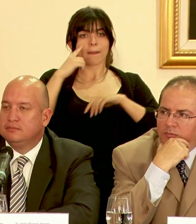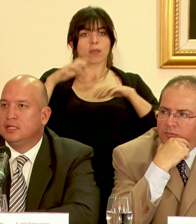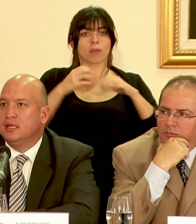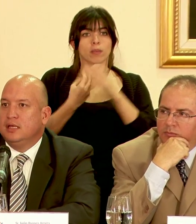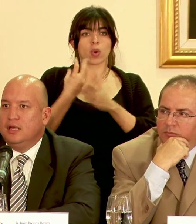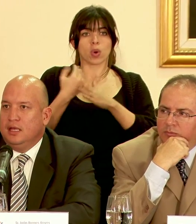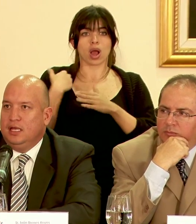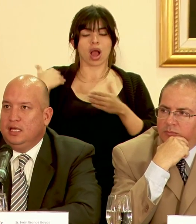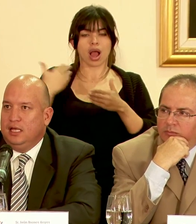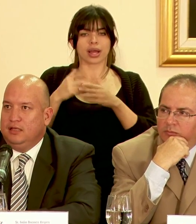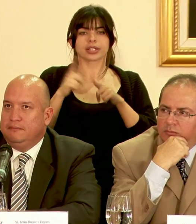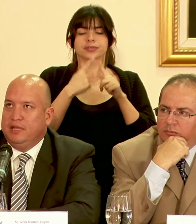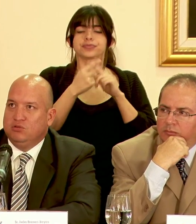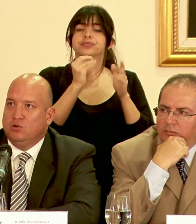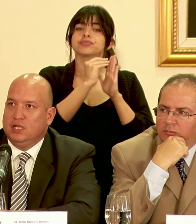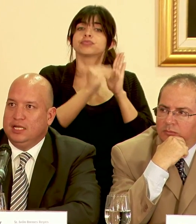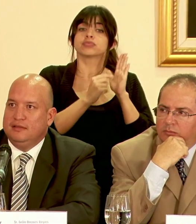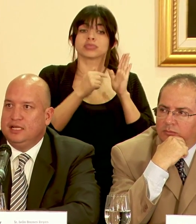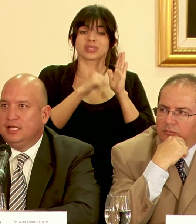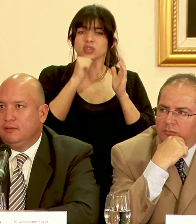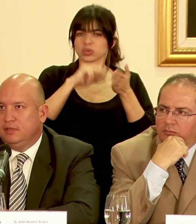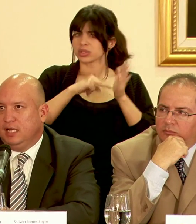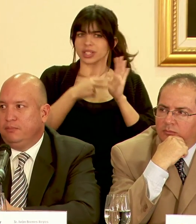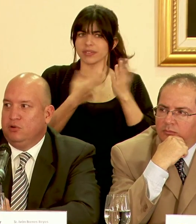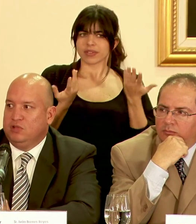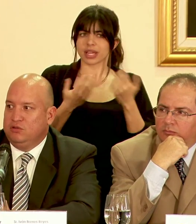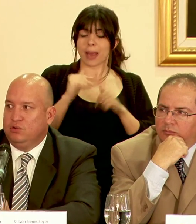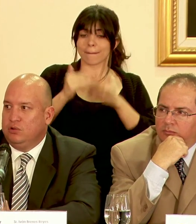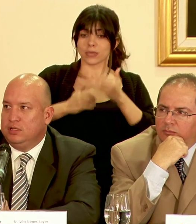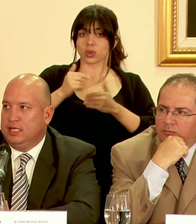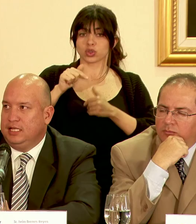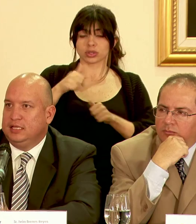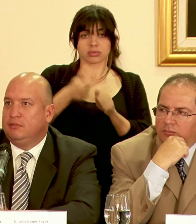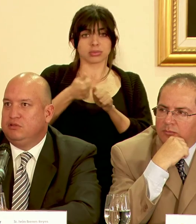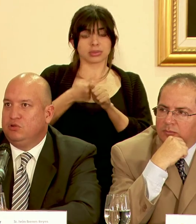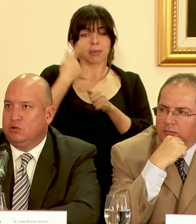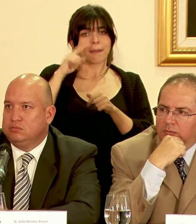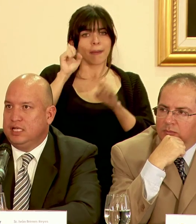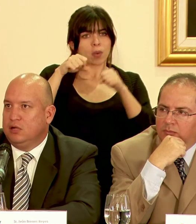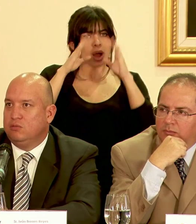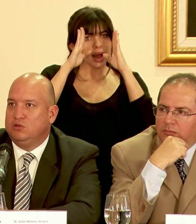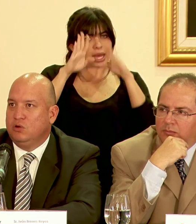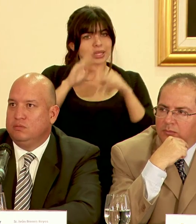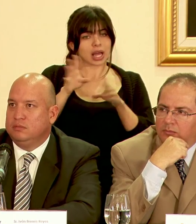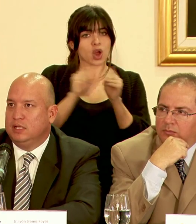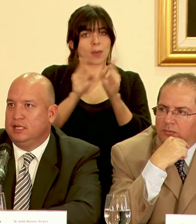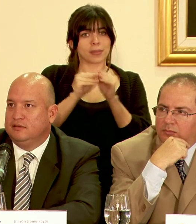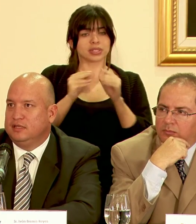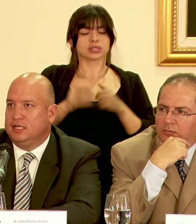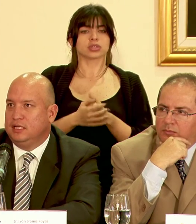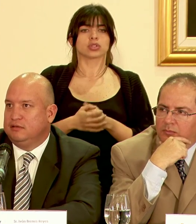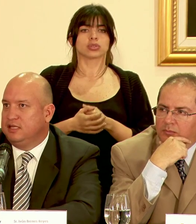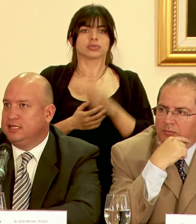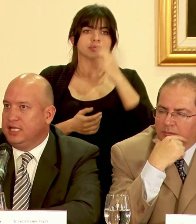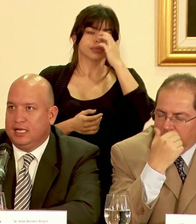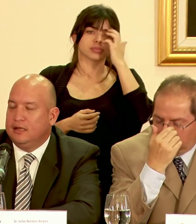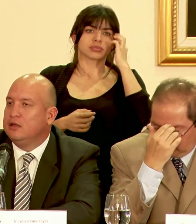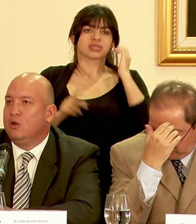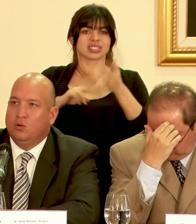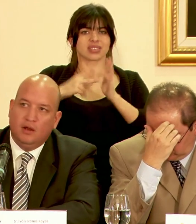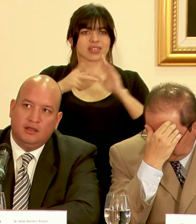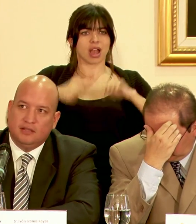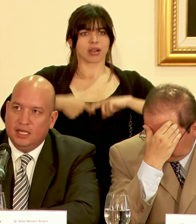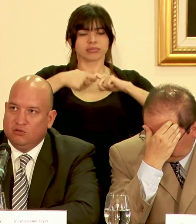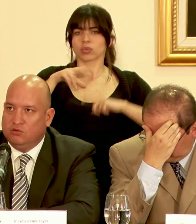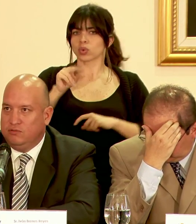del volcán esto no quiere decir que el proceso de intervención de la comisión se detenga